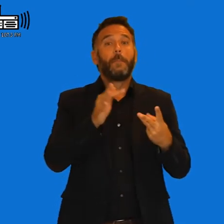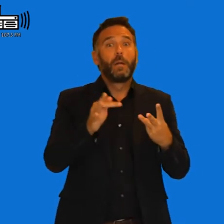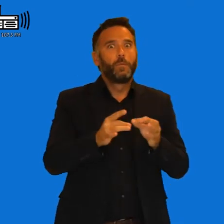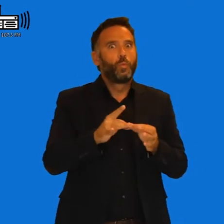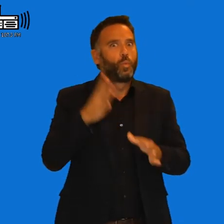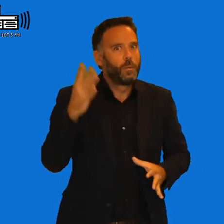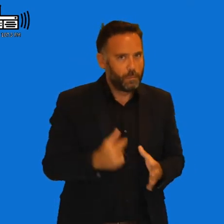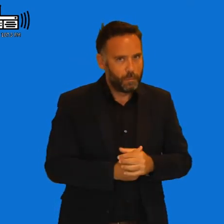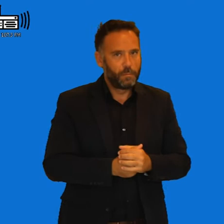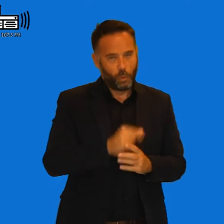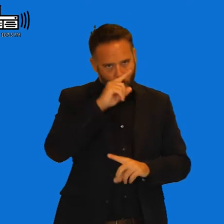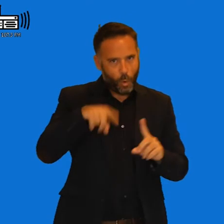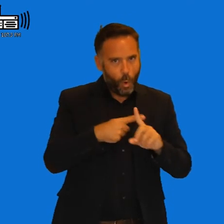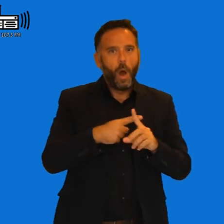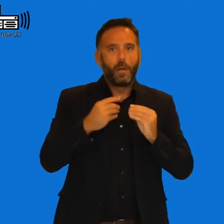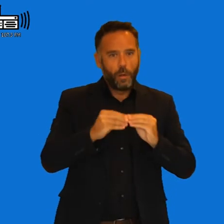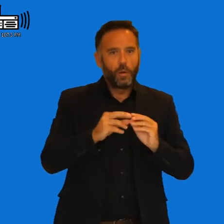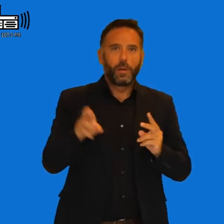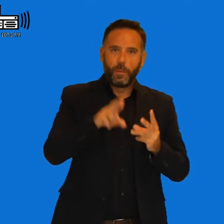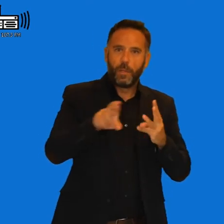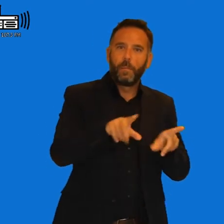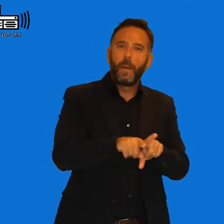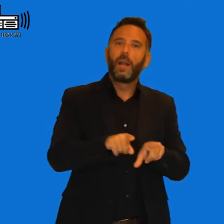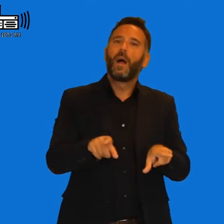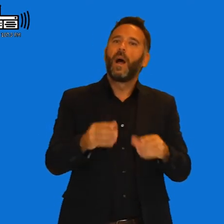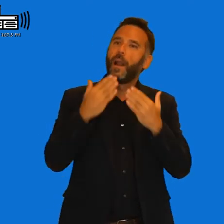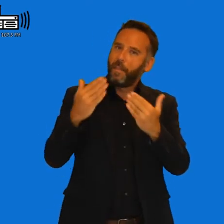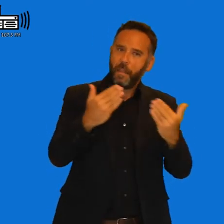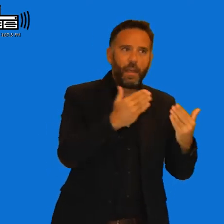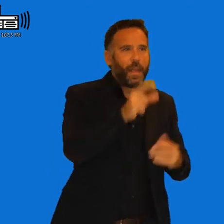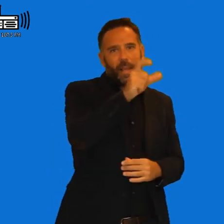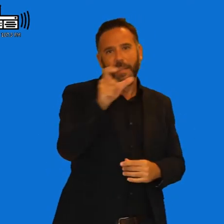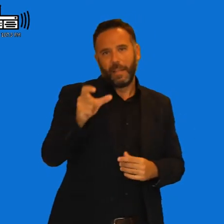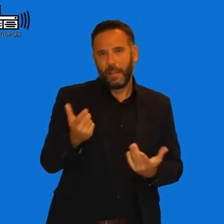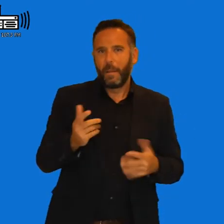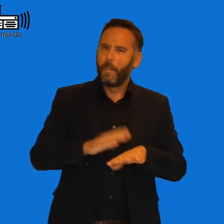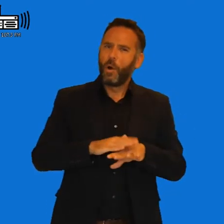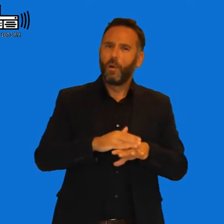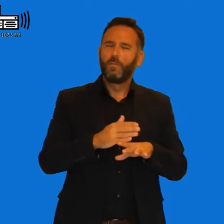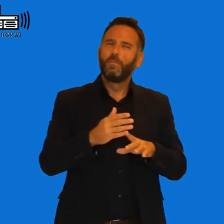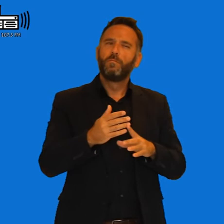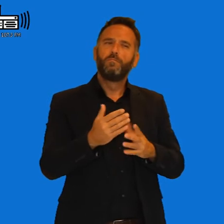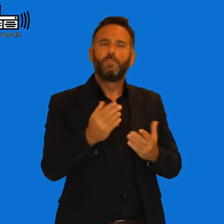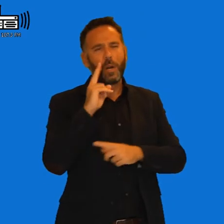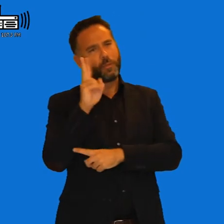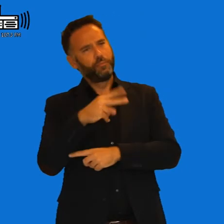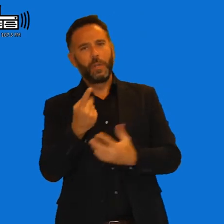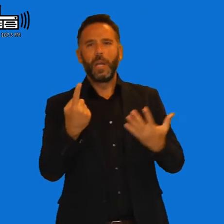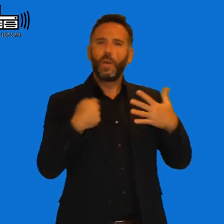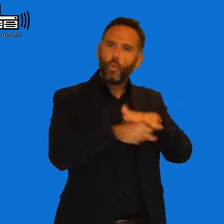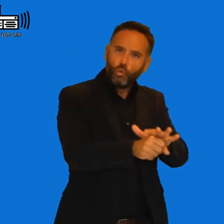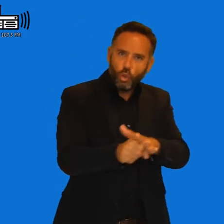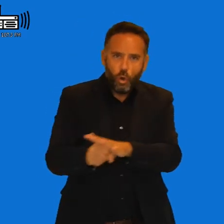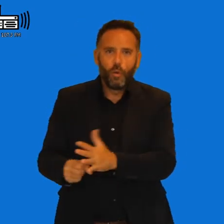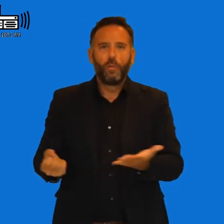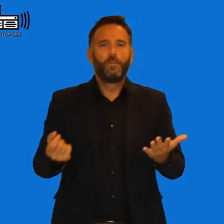de poder repetirlas cada año. Claro. Y agradecer a mucha gente todo lo que hace por la inclusión, ya no solo a las personas con finalidad, sino